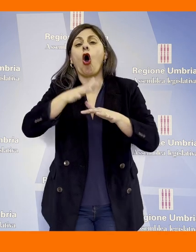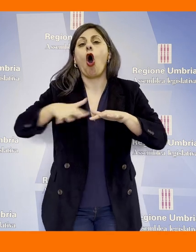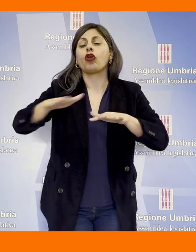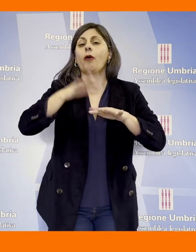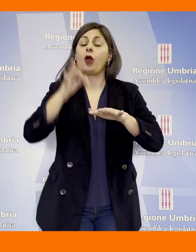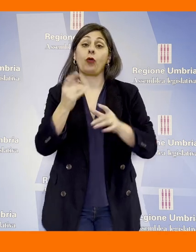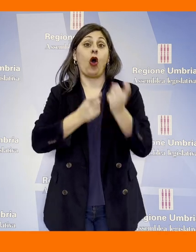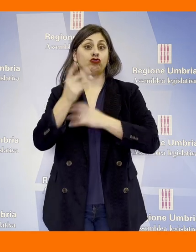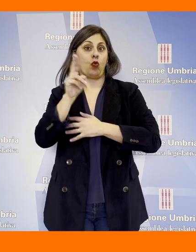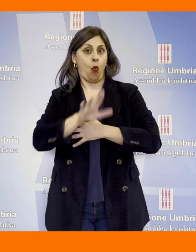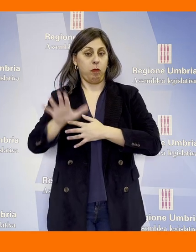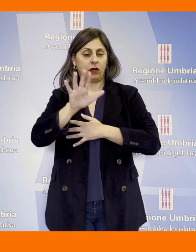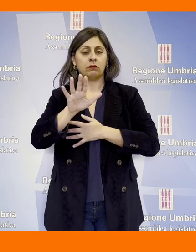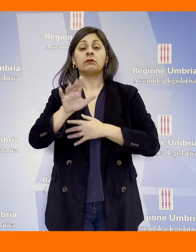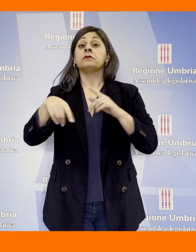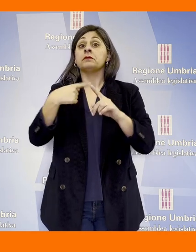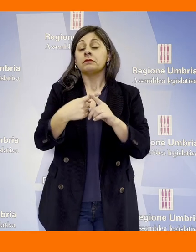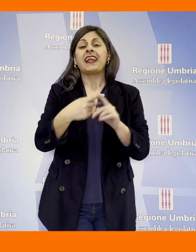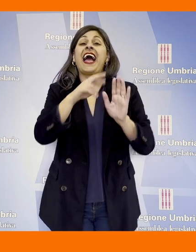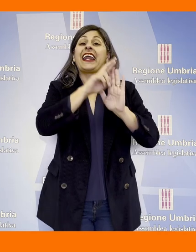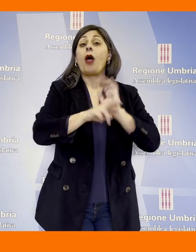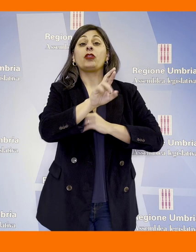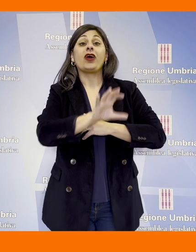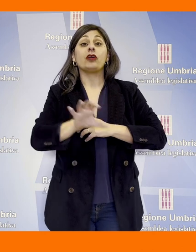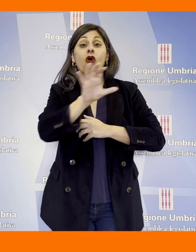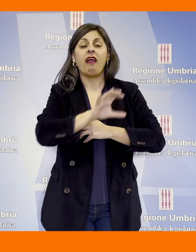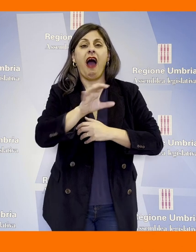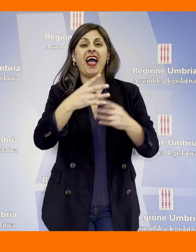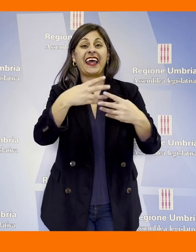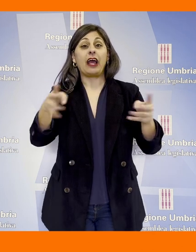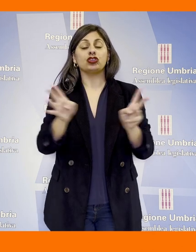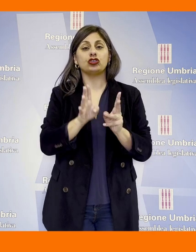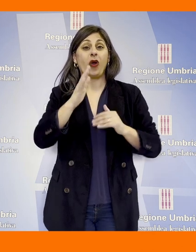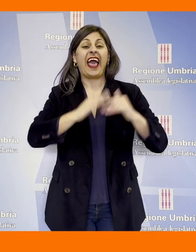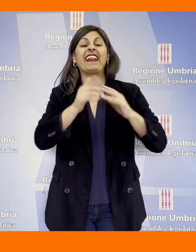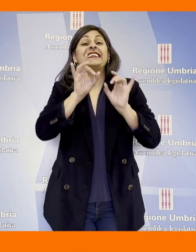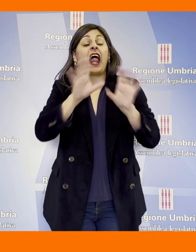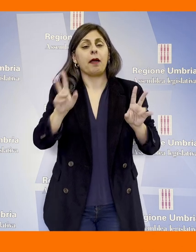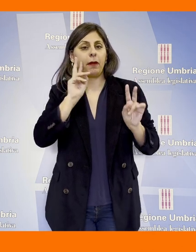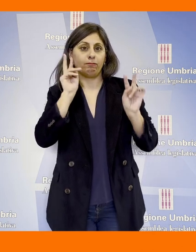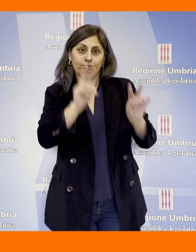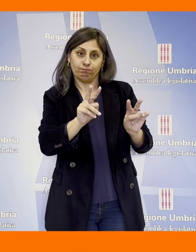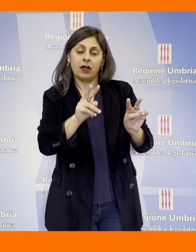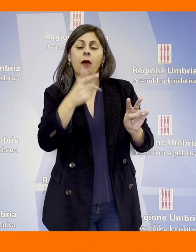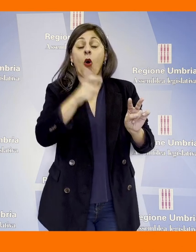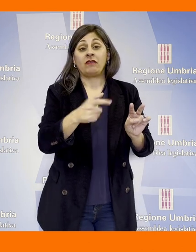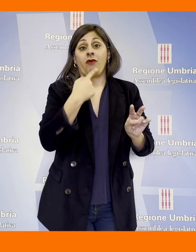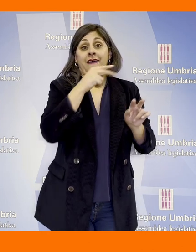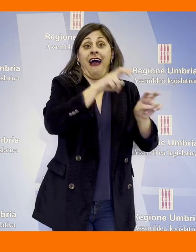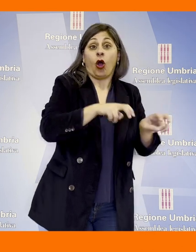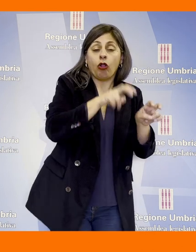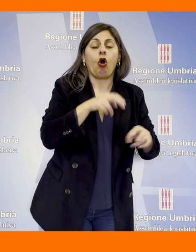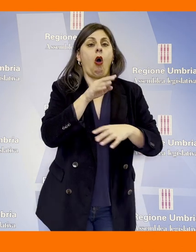origine Umbro, valutare un'eventuale revisione del regolamento regionale sulle recinzioni in edilizia libera affinché l'agricoltore e l